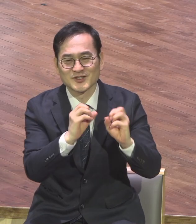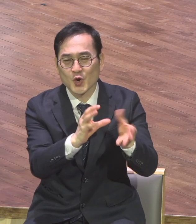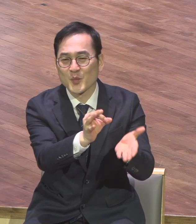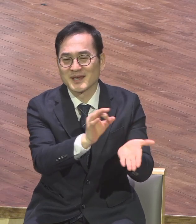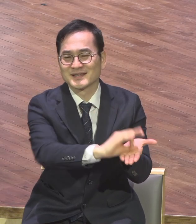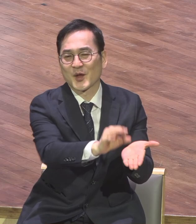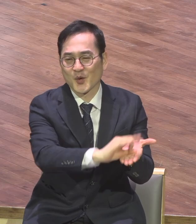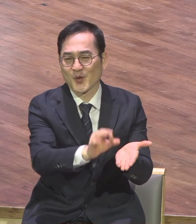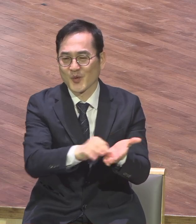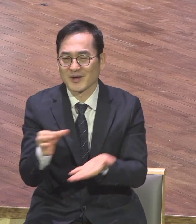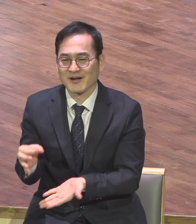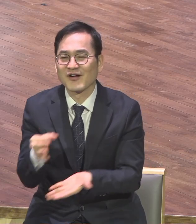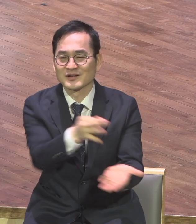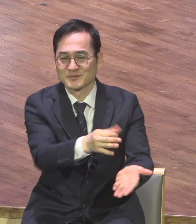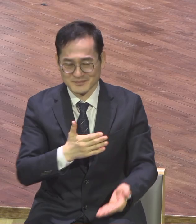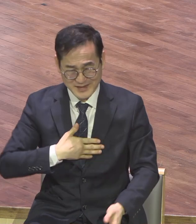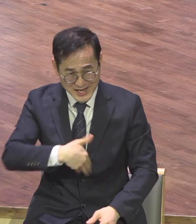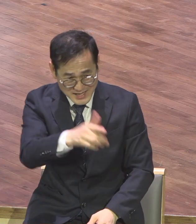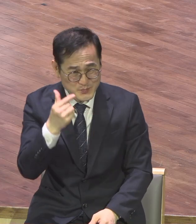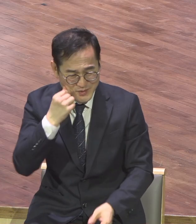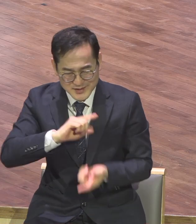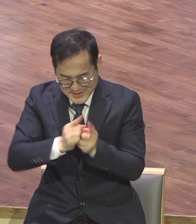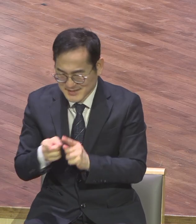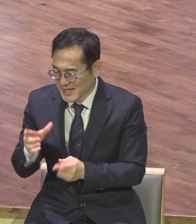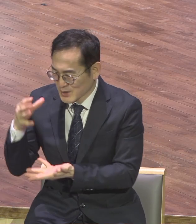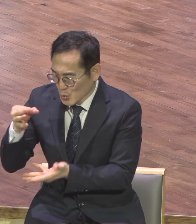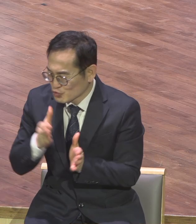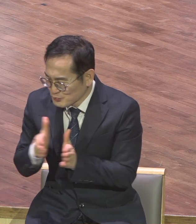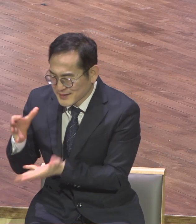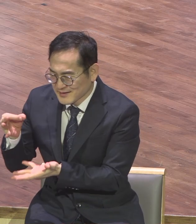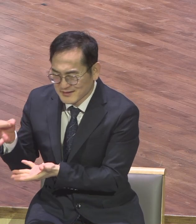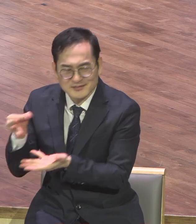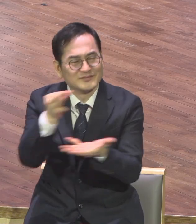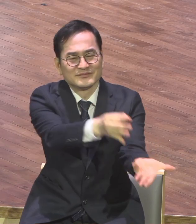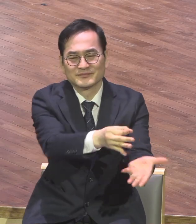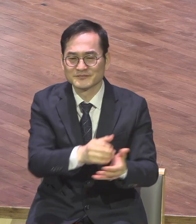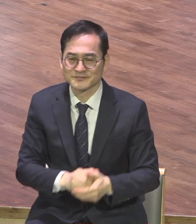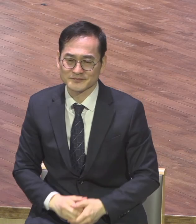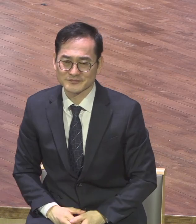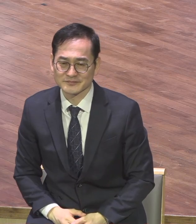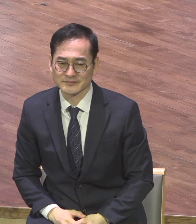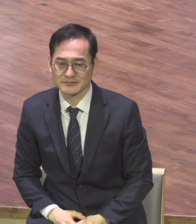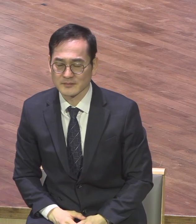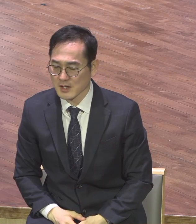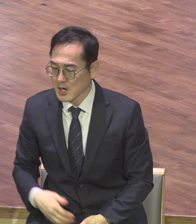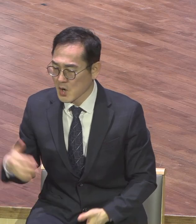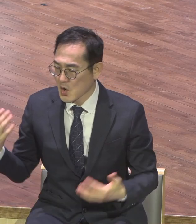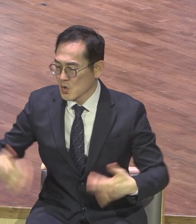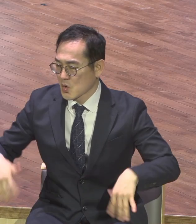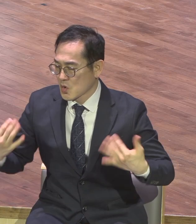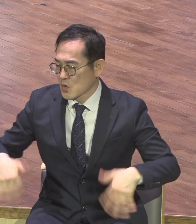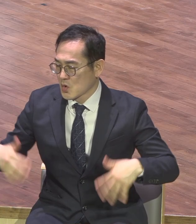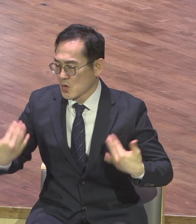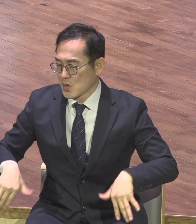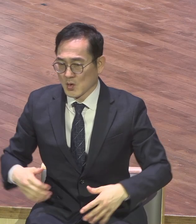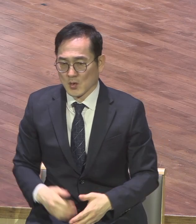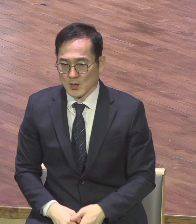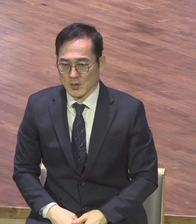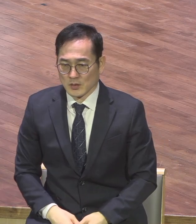자기 못 가는데 나무를 해서 보내줬다 여러분 단 한 번 해보세요 그걸 보낸